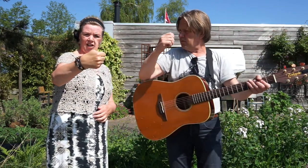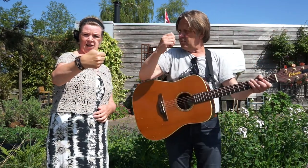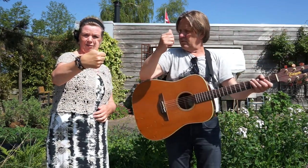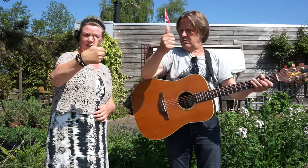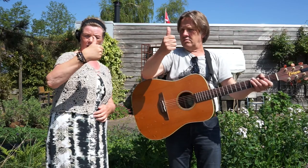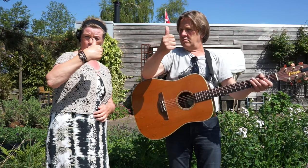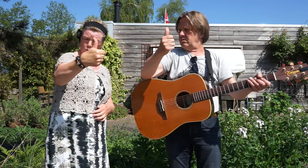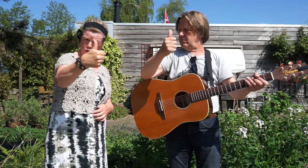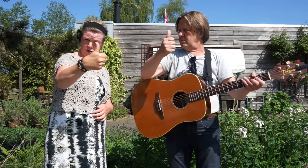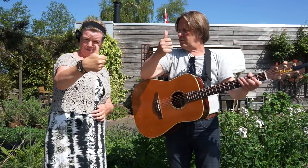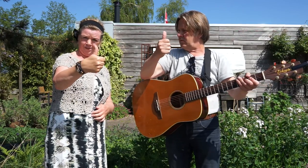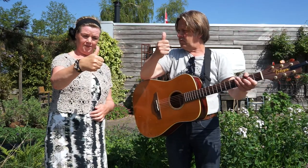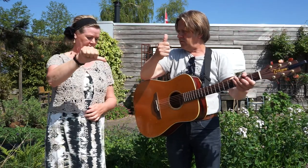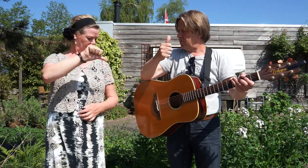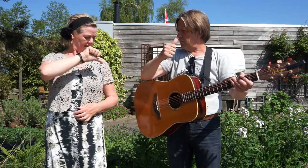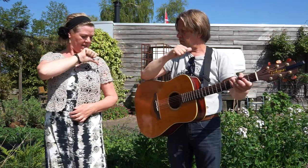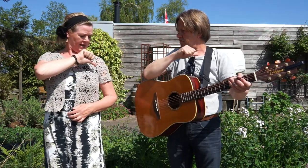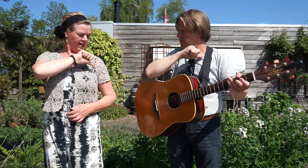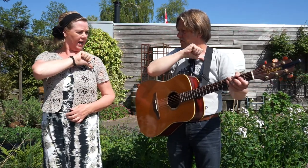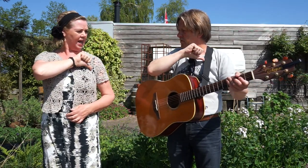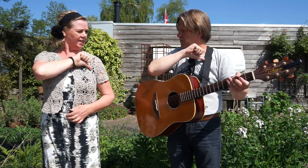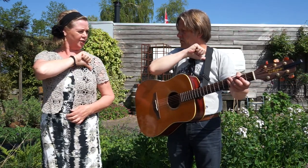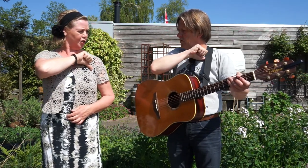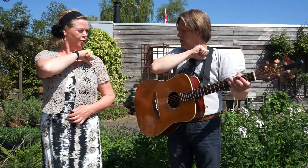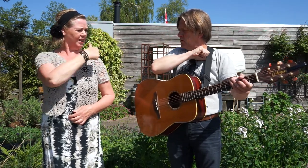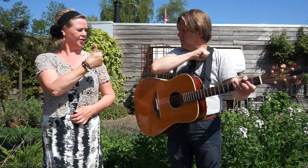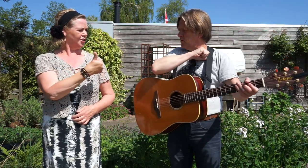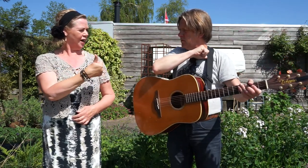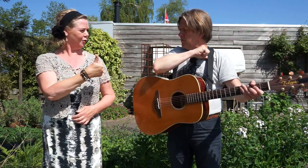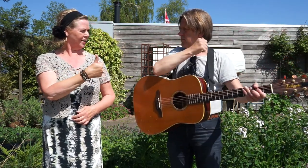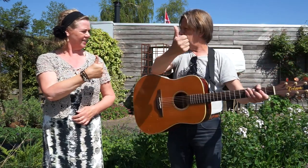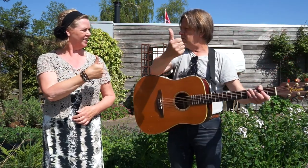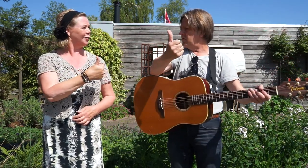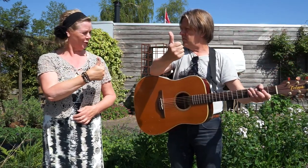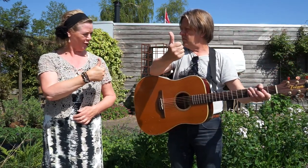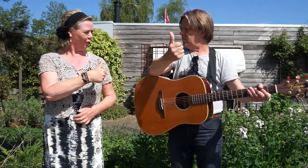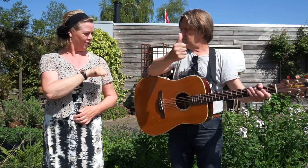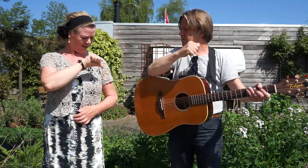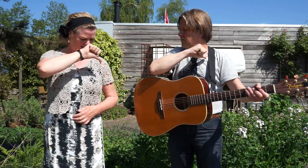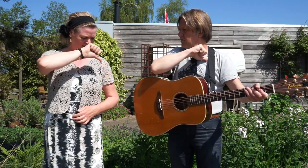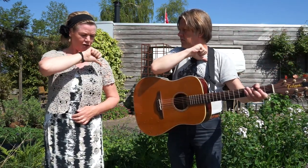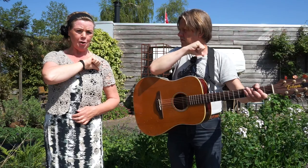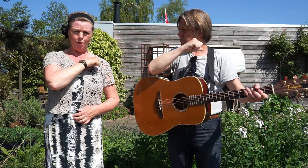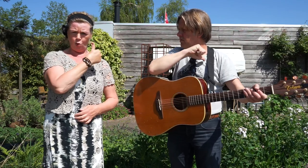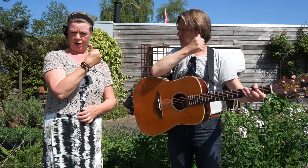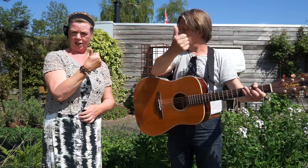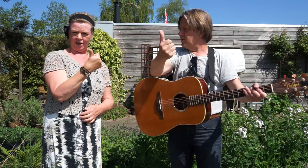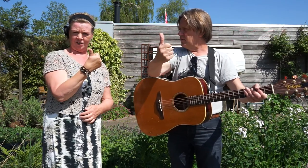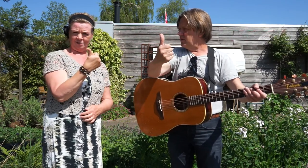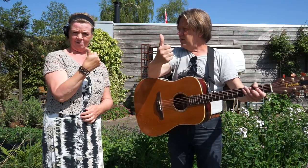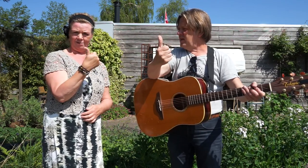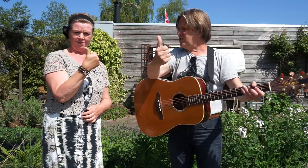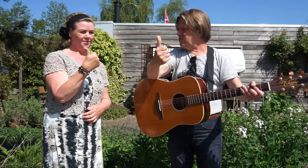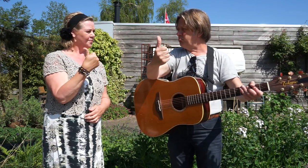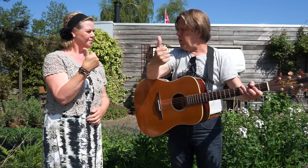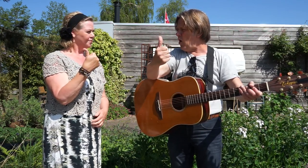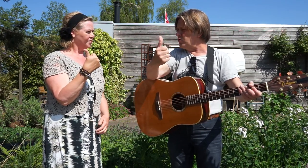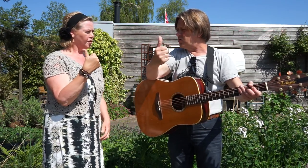van goed. En dan haal je die zo langs je schouder. Goed zo. De boer is boos.